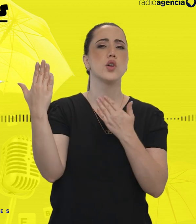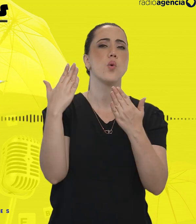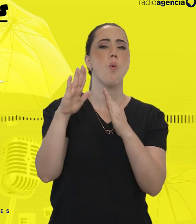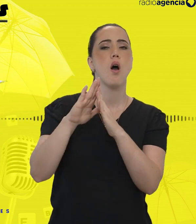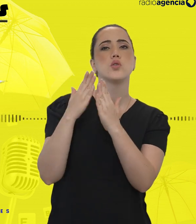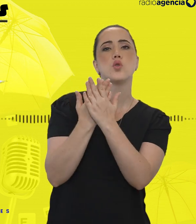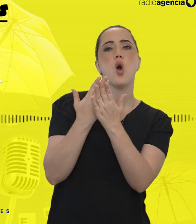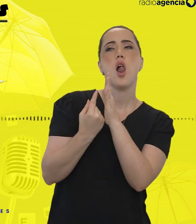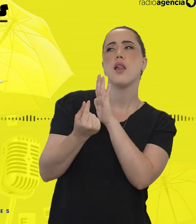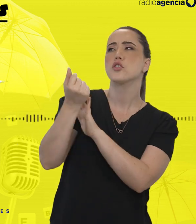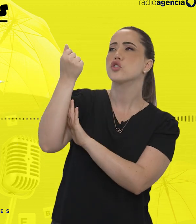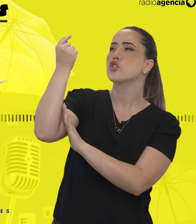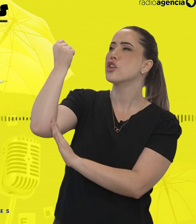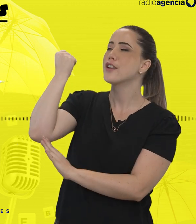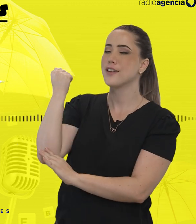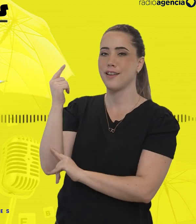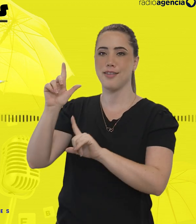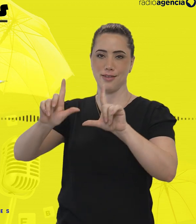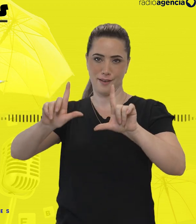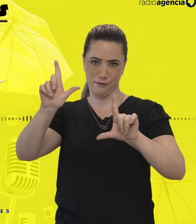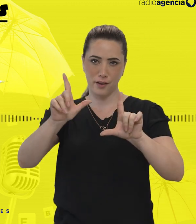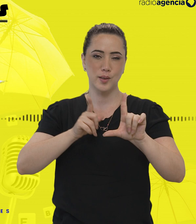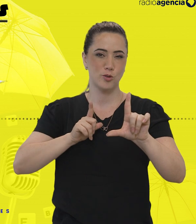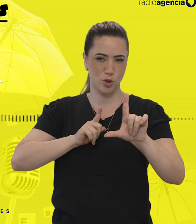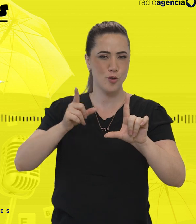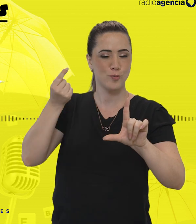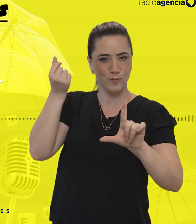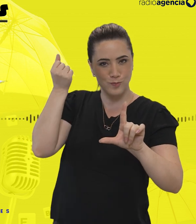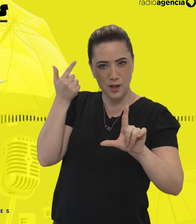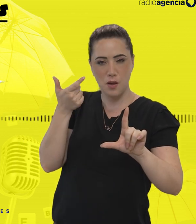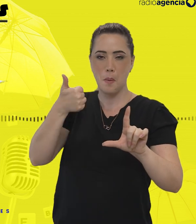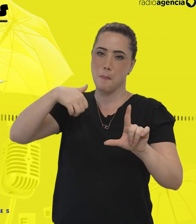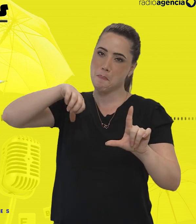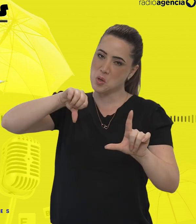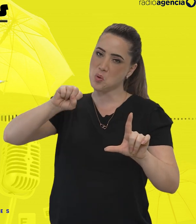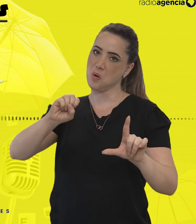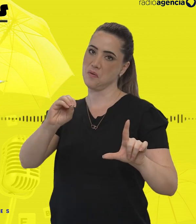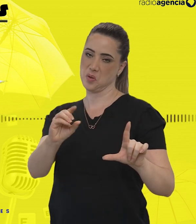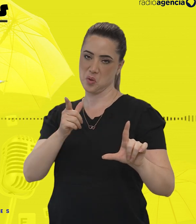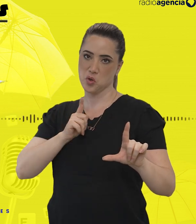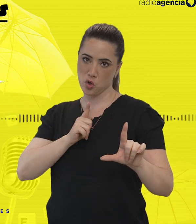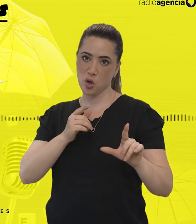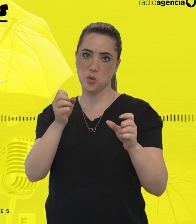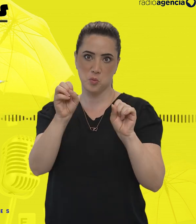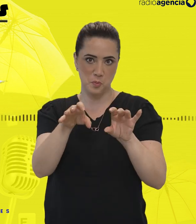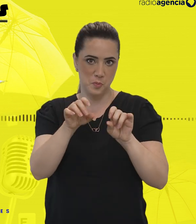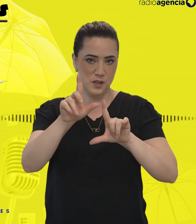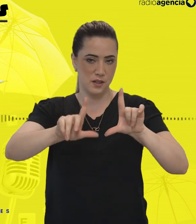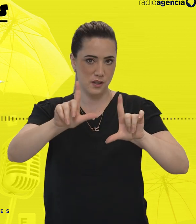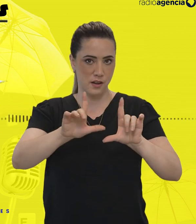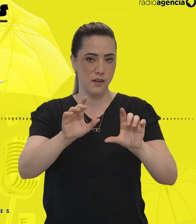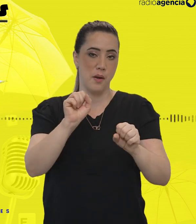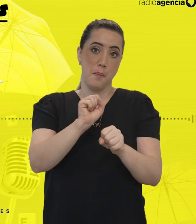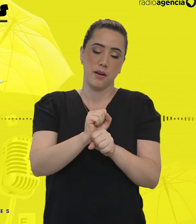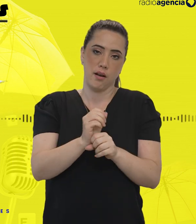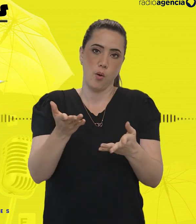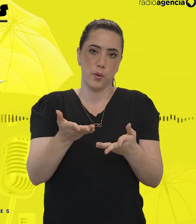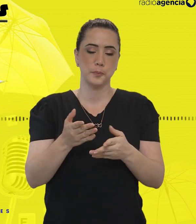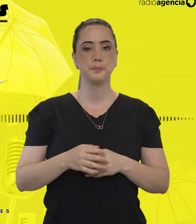Telecurso, um programa de teleaulas que foi popular nos anos 1980 e que vai parar de tocar agora.